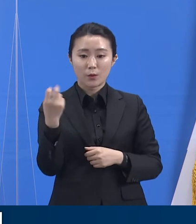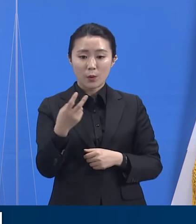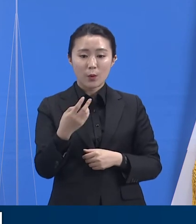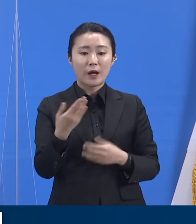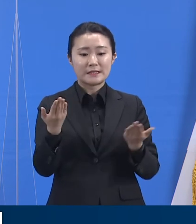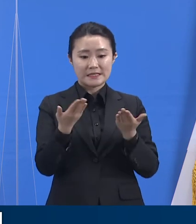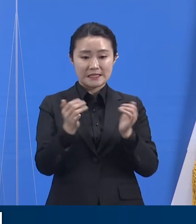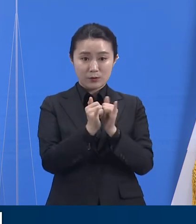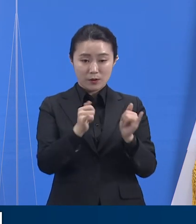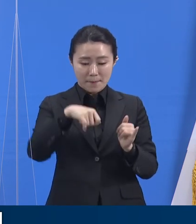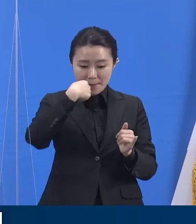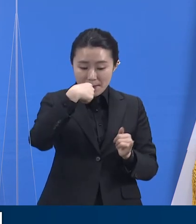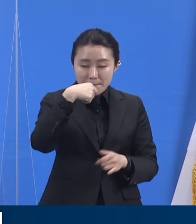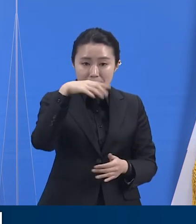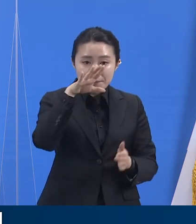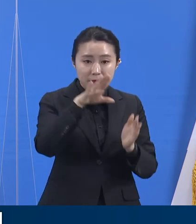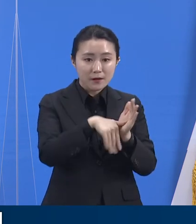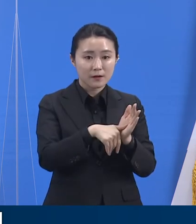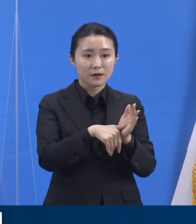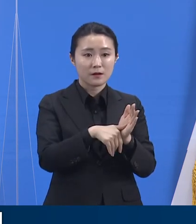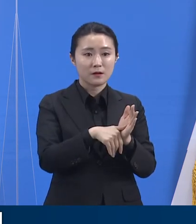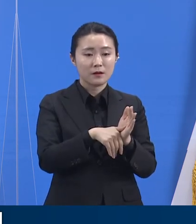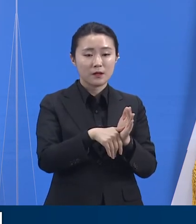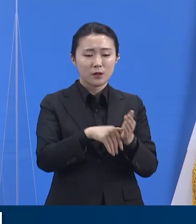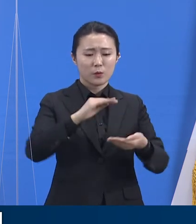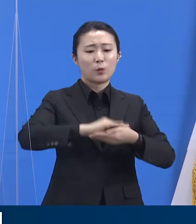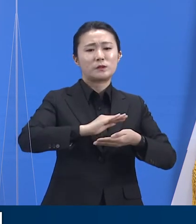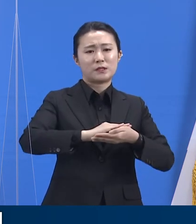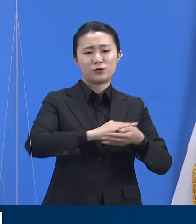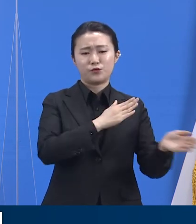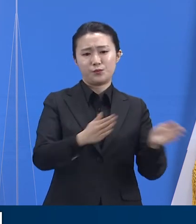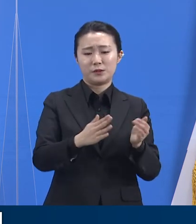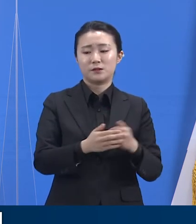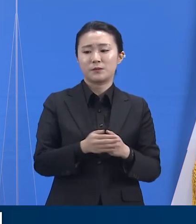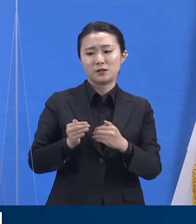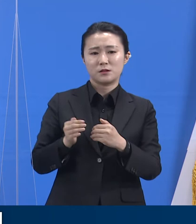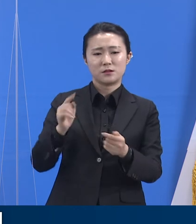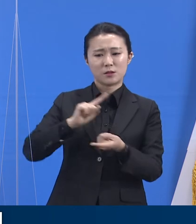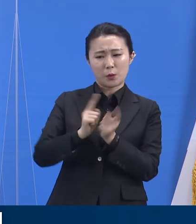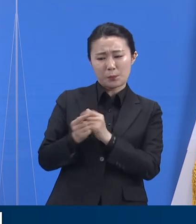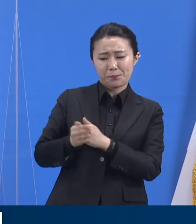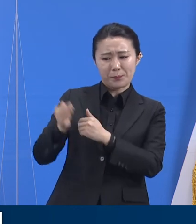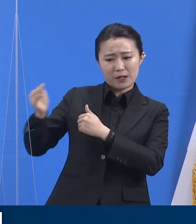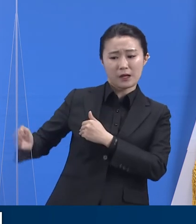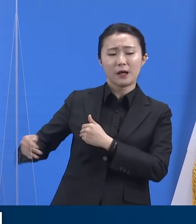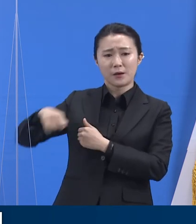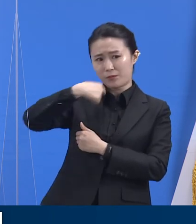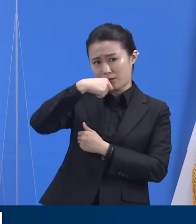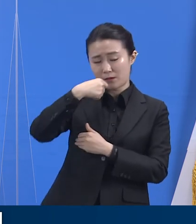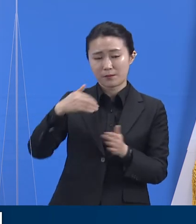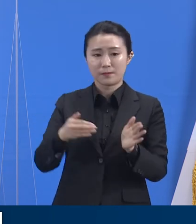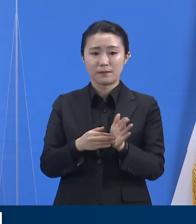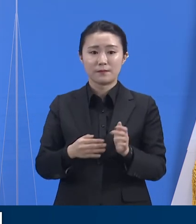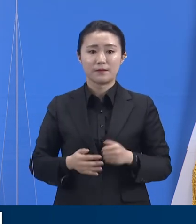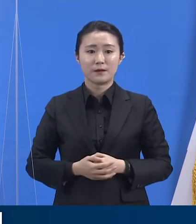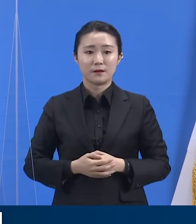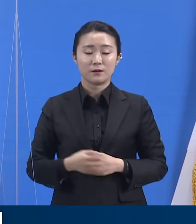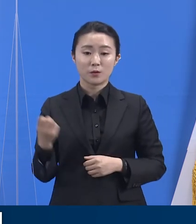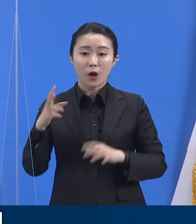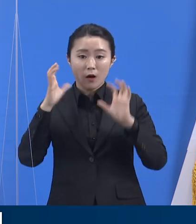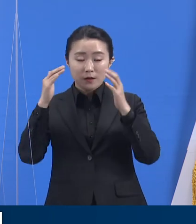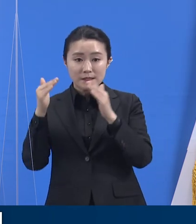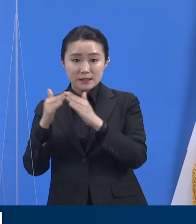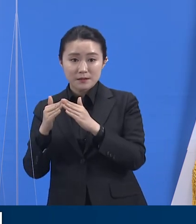시 도시락을 제공함으로써 거리 두기 유지가 되도록 조치하였습니다. 어린이집은 확진자가 발생한 학급의 교사와